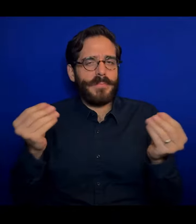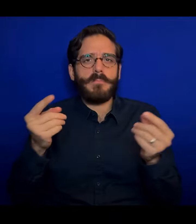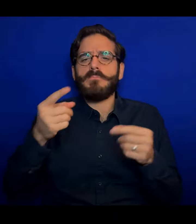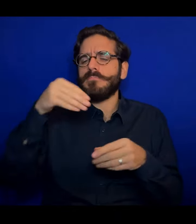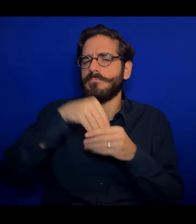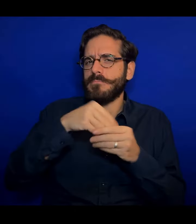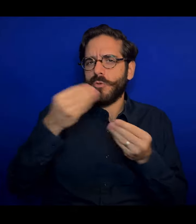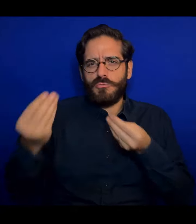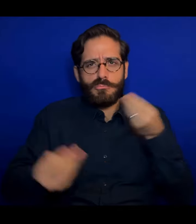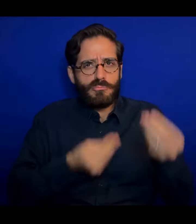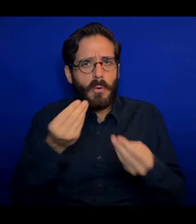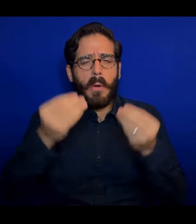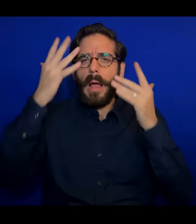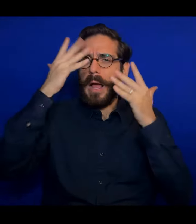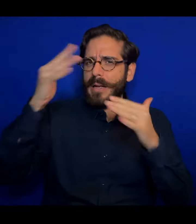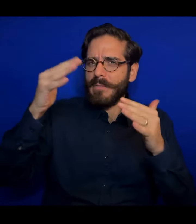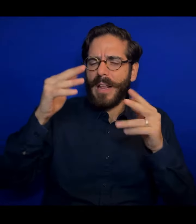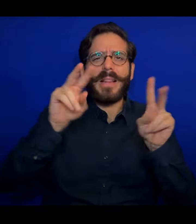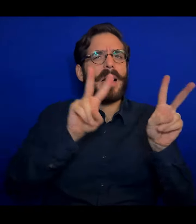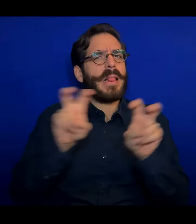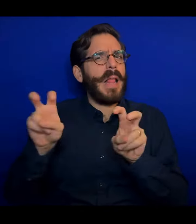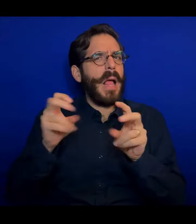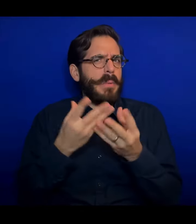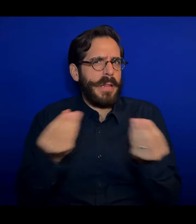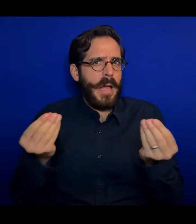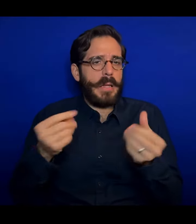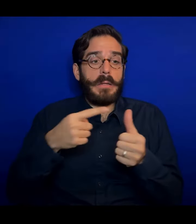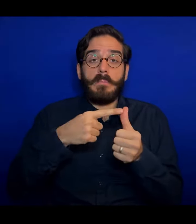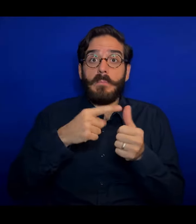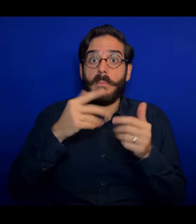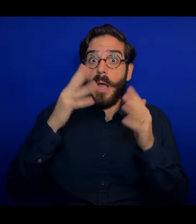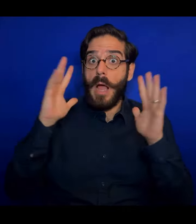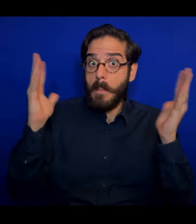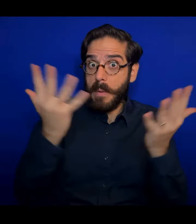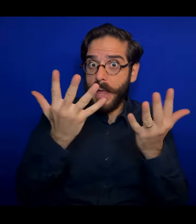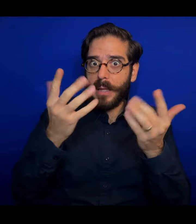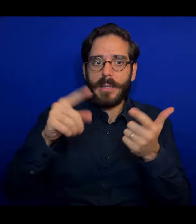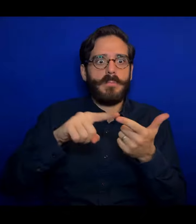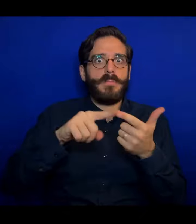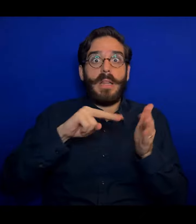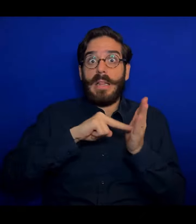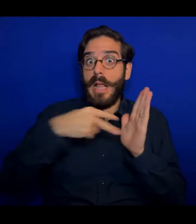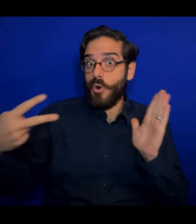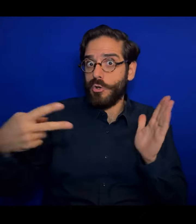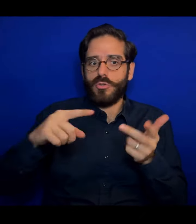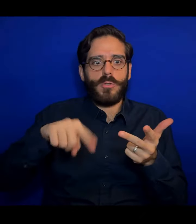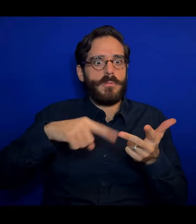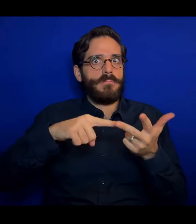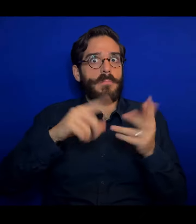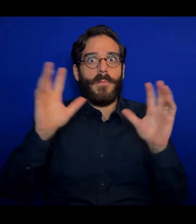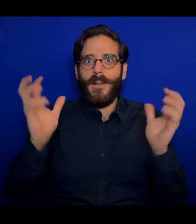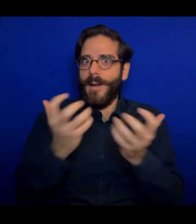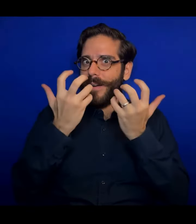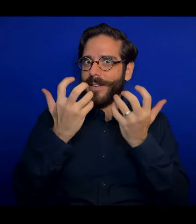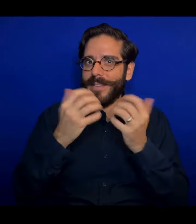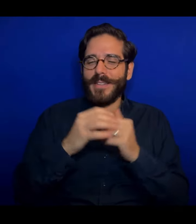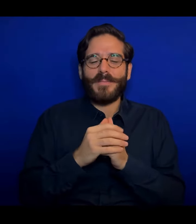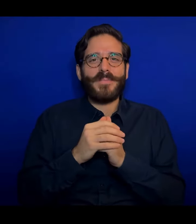gioca e riflette su temi come l'ambiente, la tecnologia e l'arte, con la